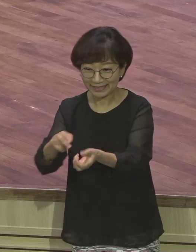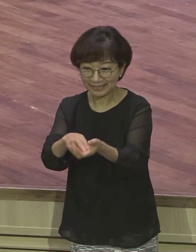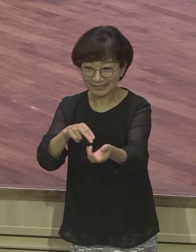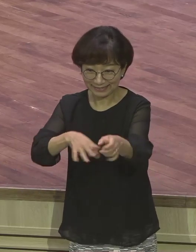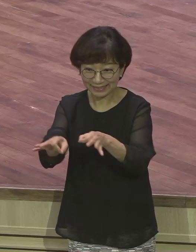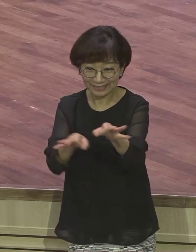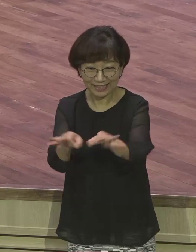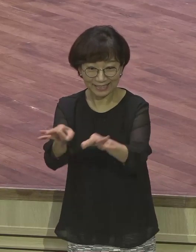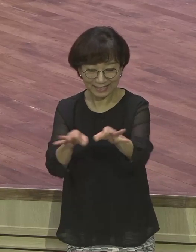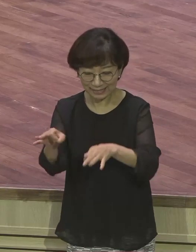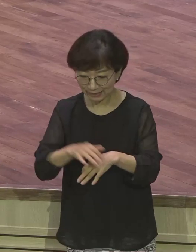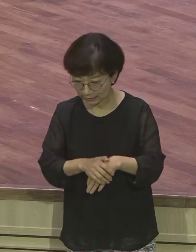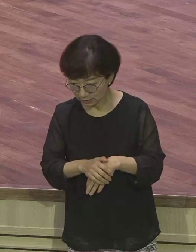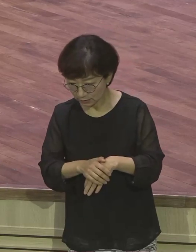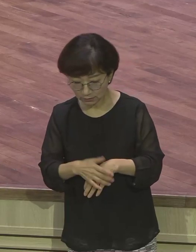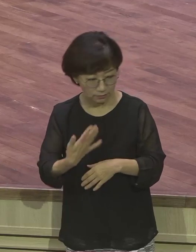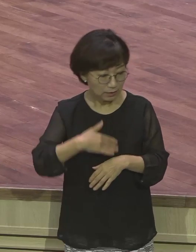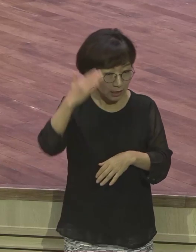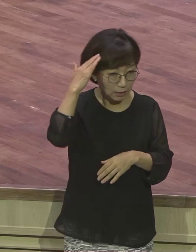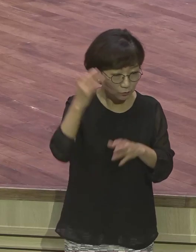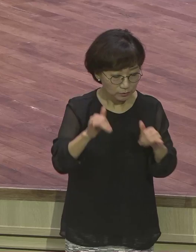또 기질이 거의 같아. DNA가 비슷해요.